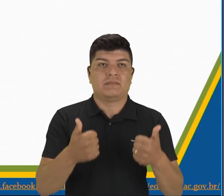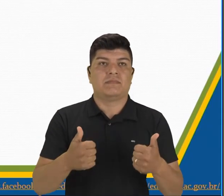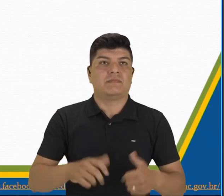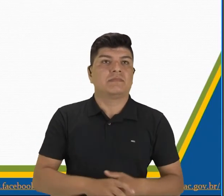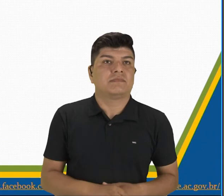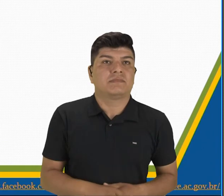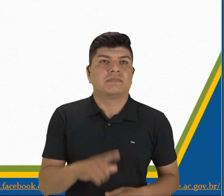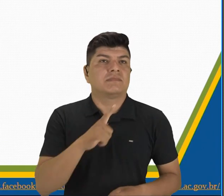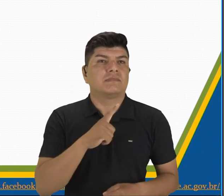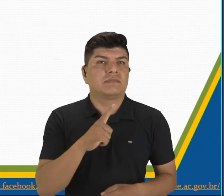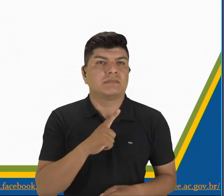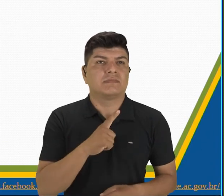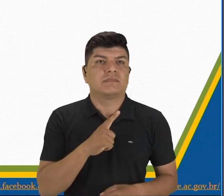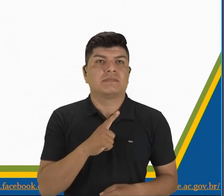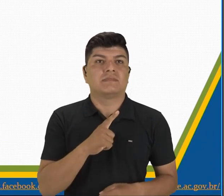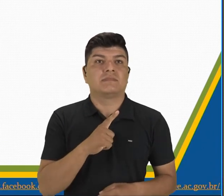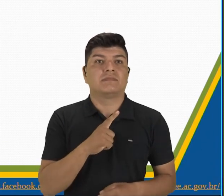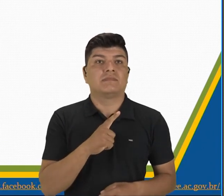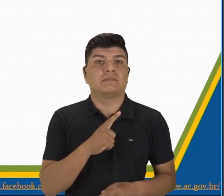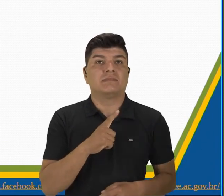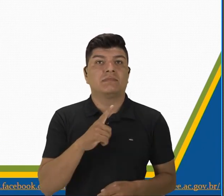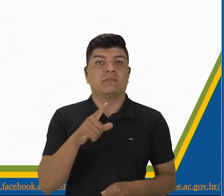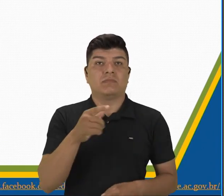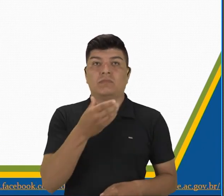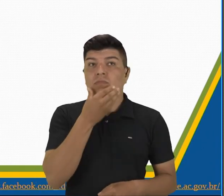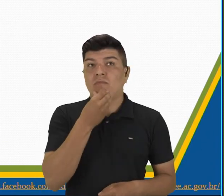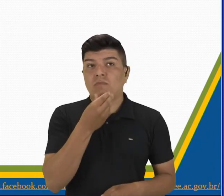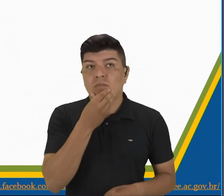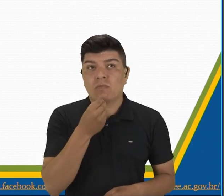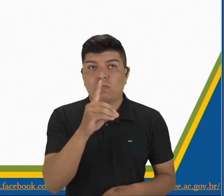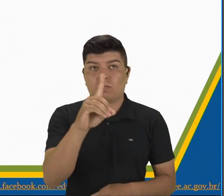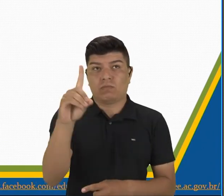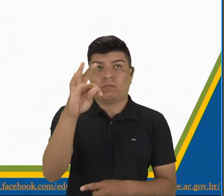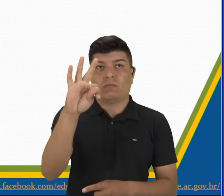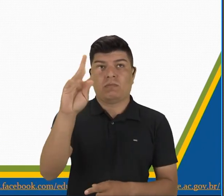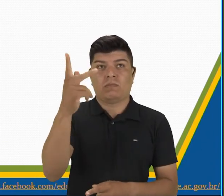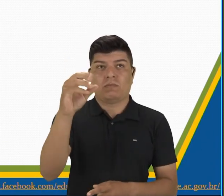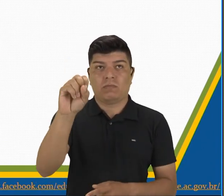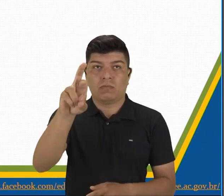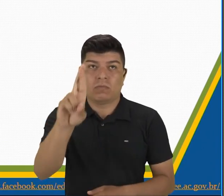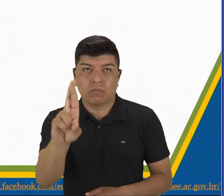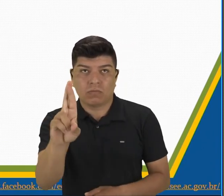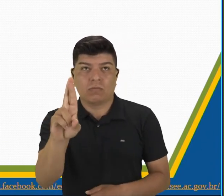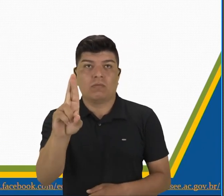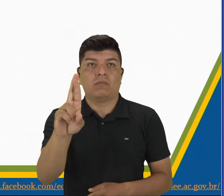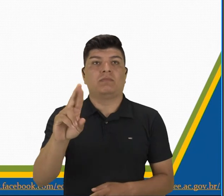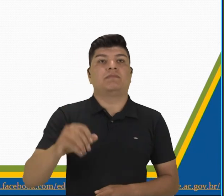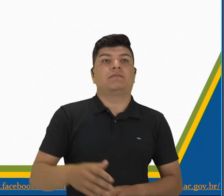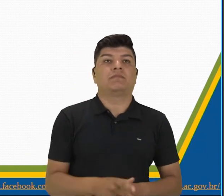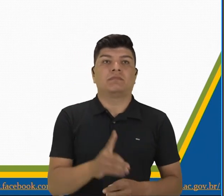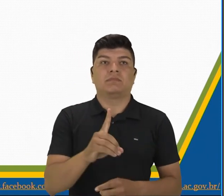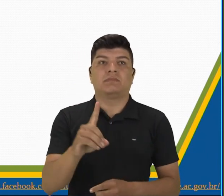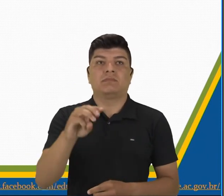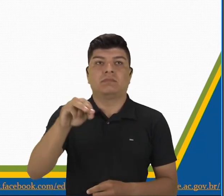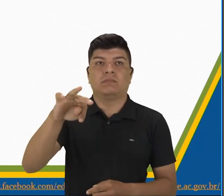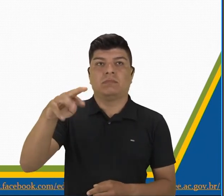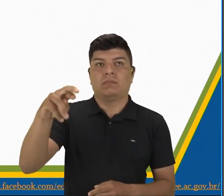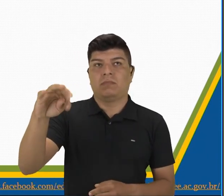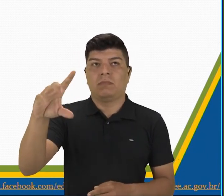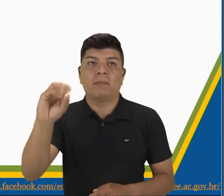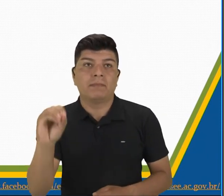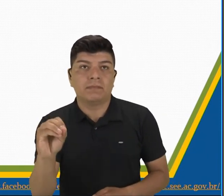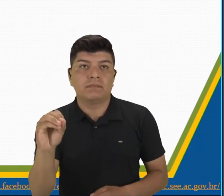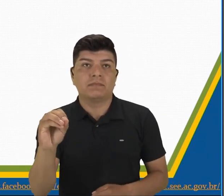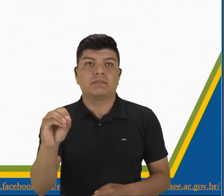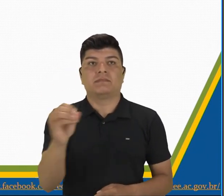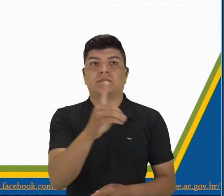aquí tenemos el dios Thor, dios del martillo, dios de los vikings